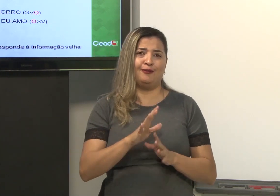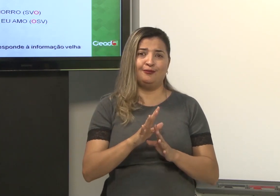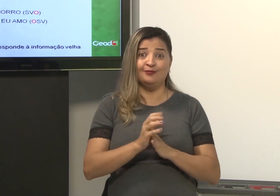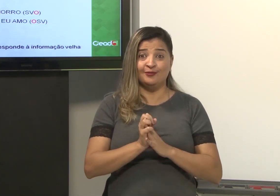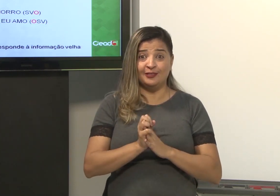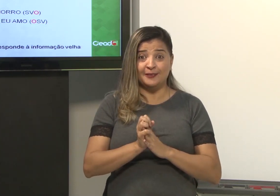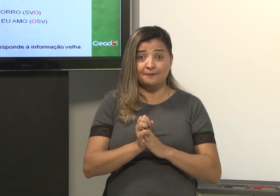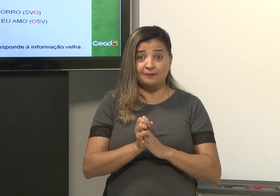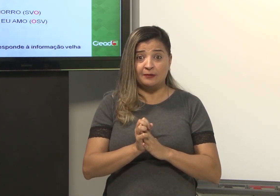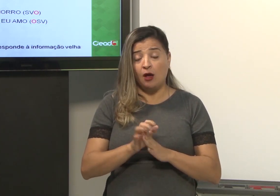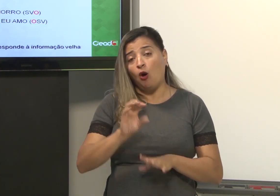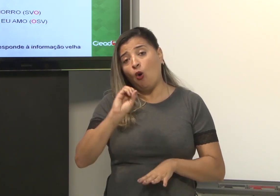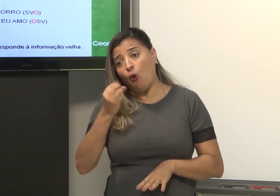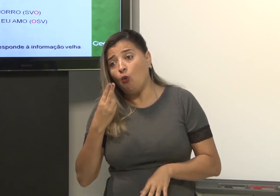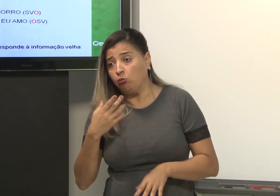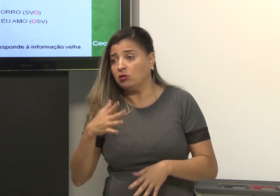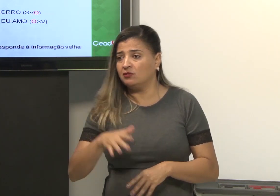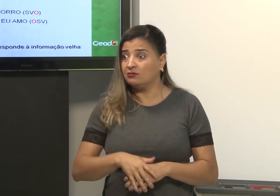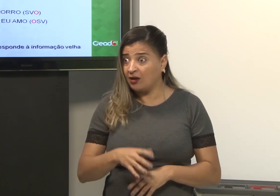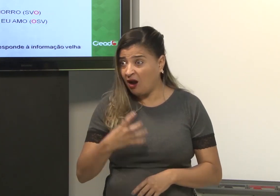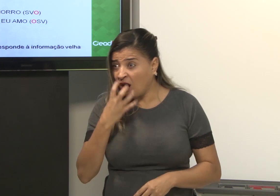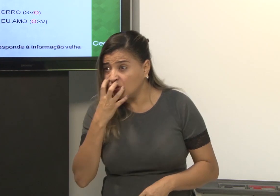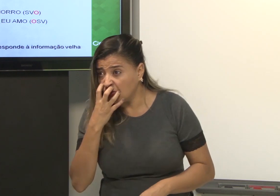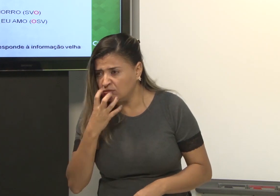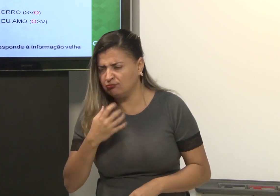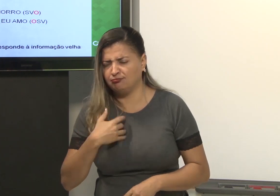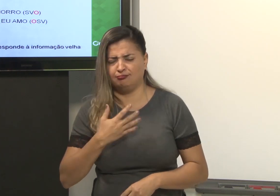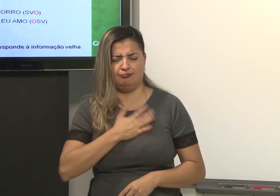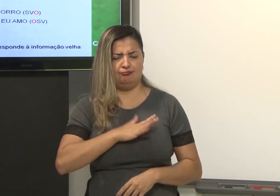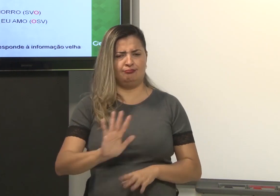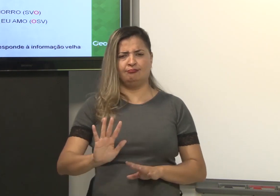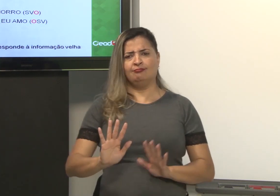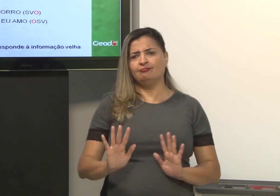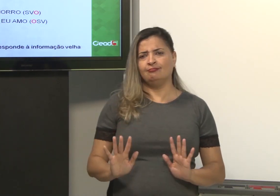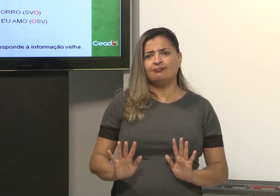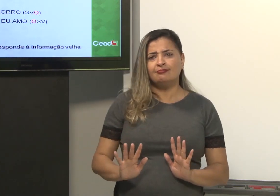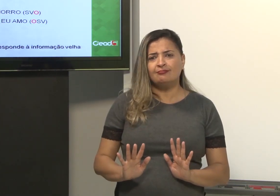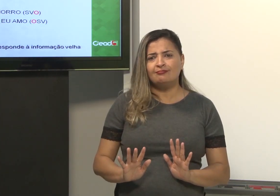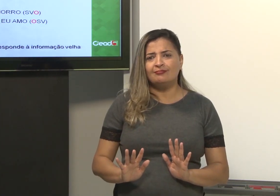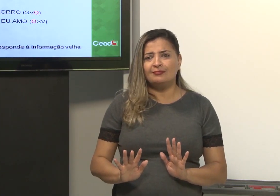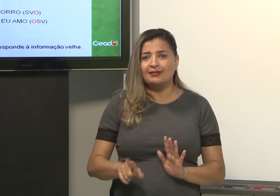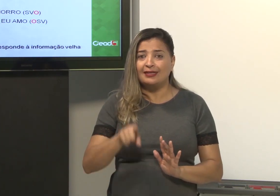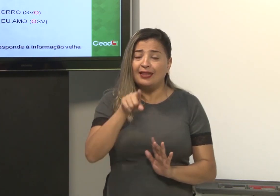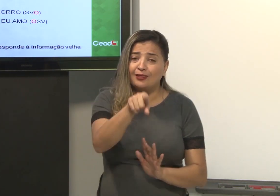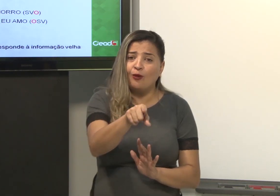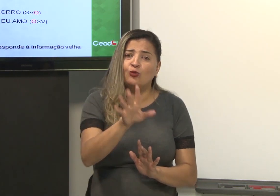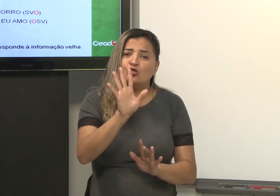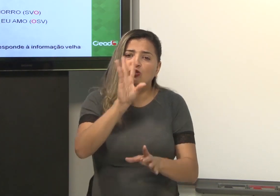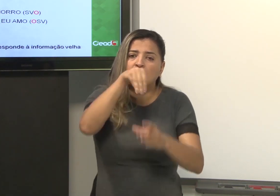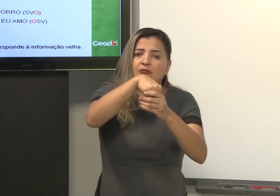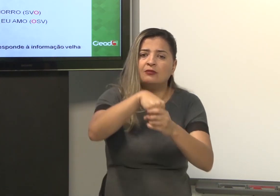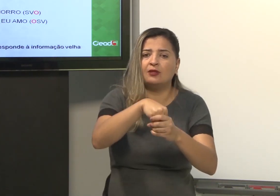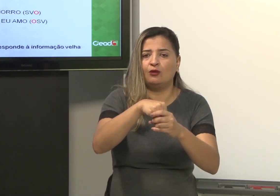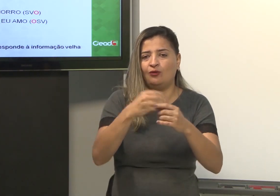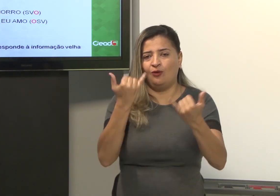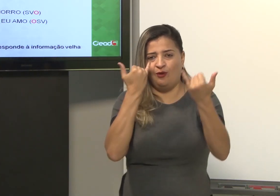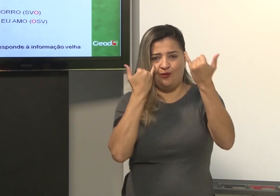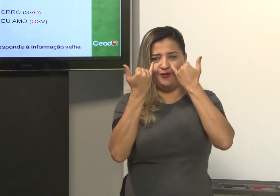eu amo. Ou também, cachorro, ah, não, não gosto de cachorro. Então, já está incluso, uma